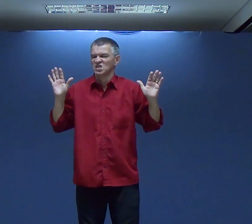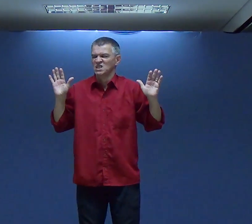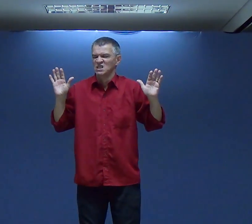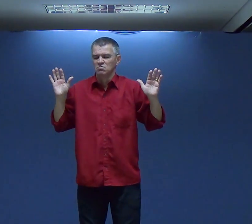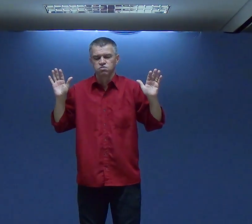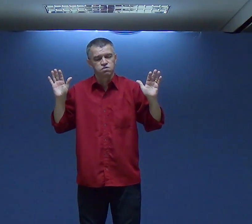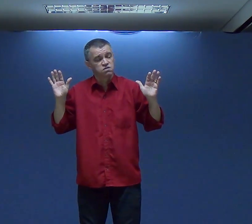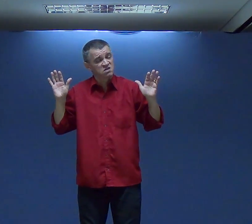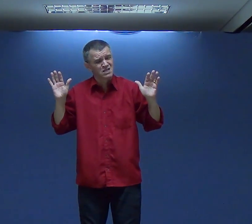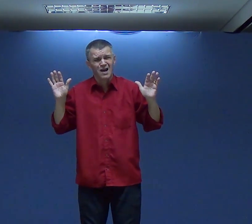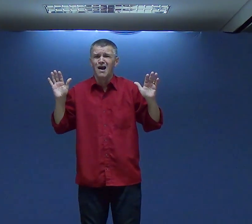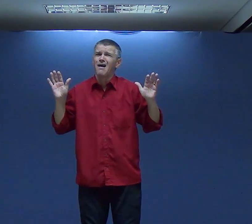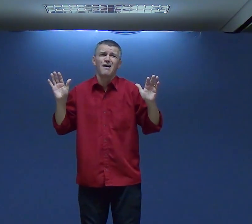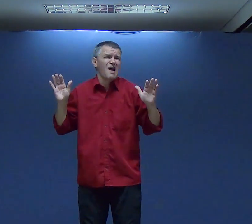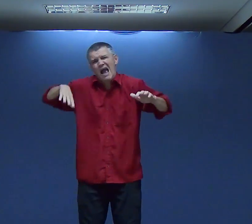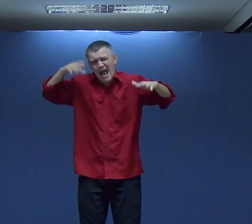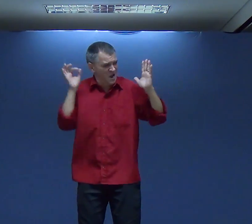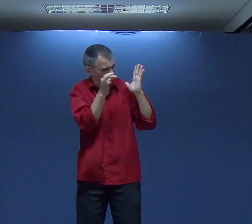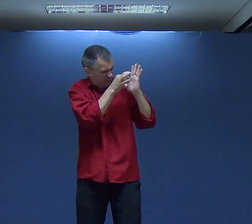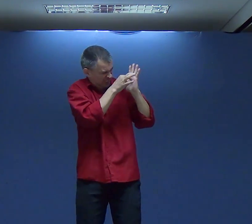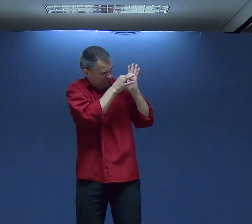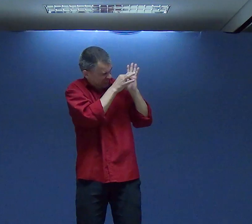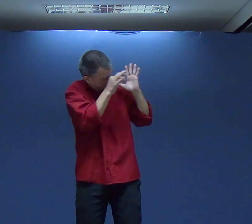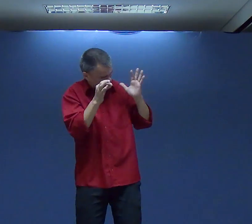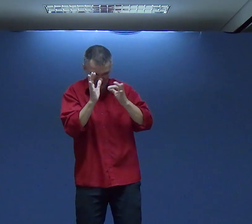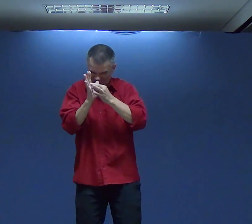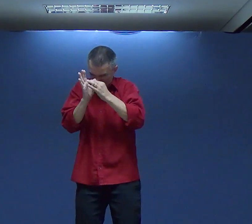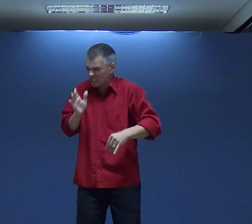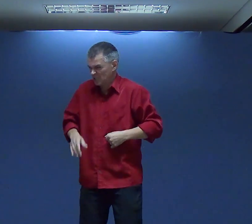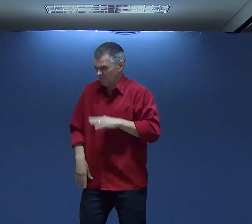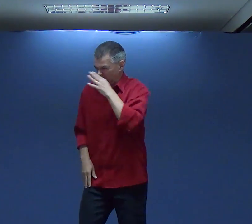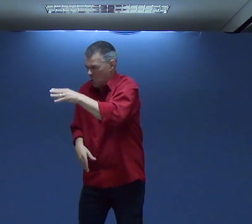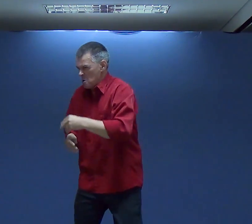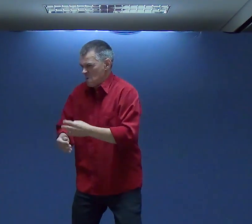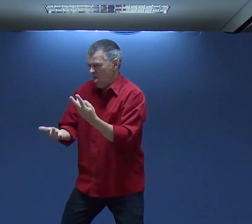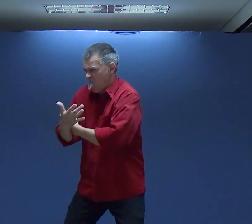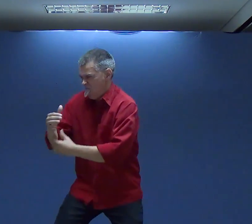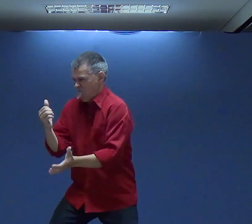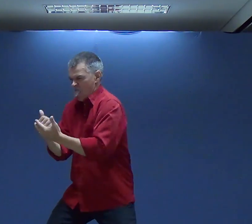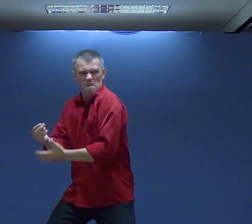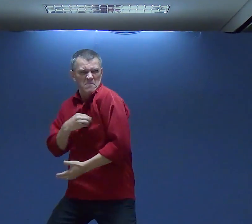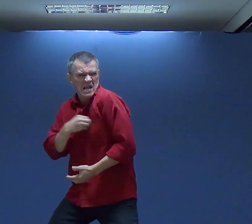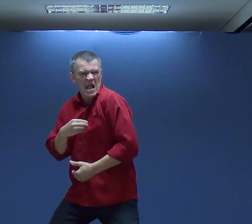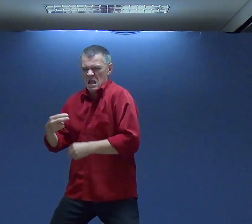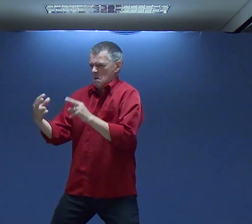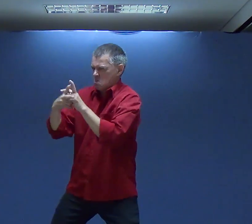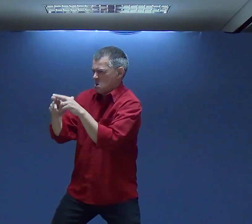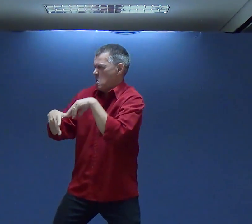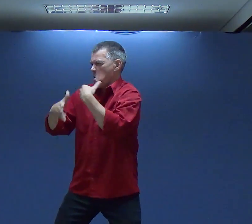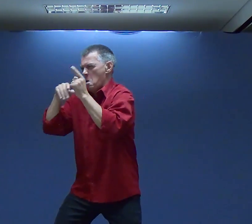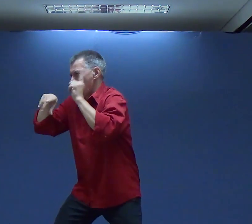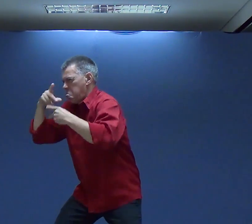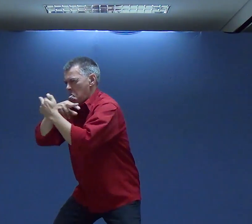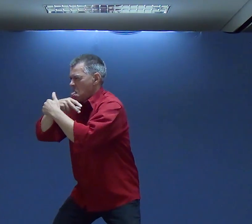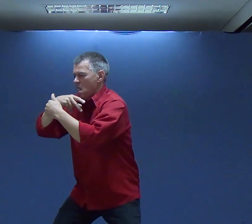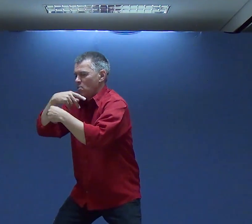vida E eu aceitei Aquilo Como Jesus Aceitou O seu sacrifício Não sei lá Brigar